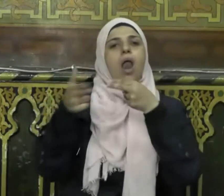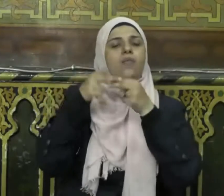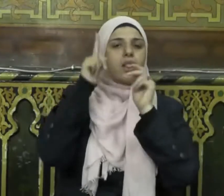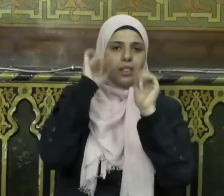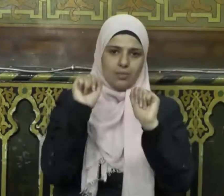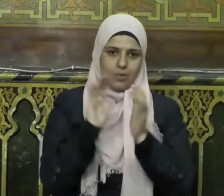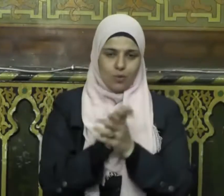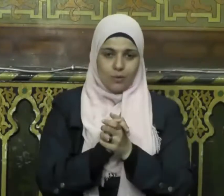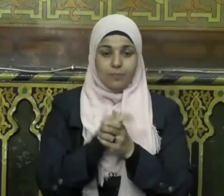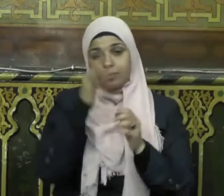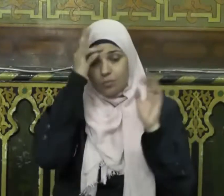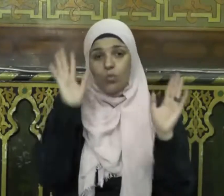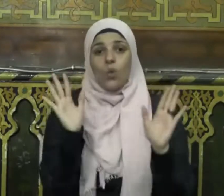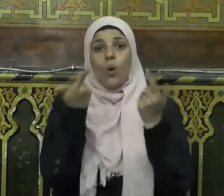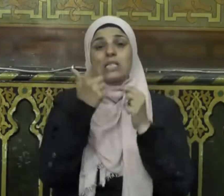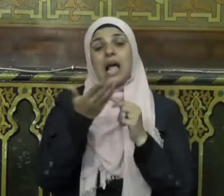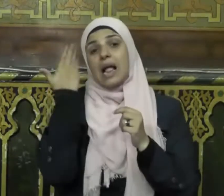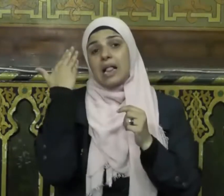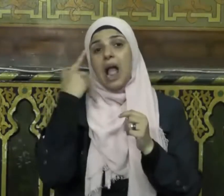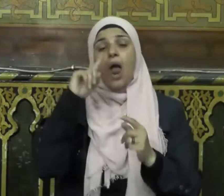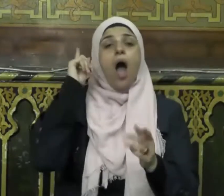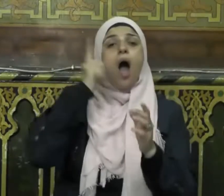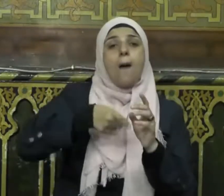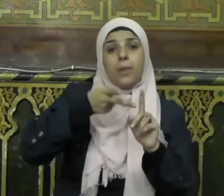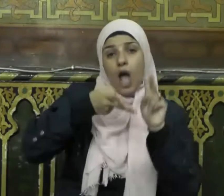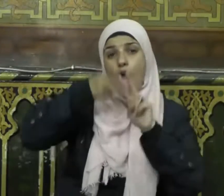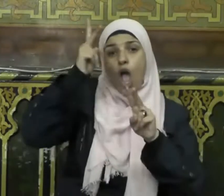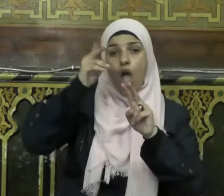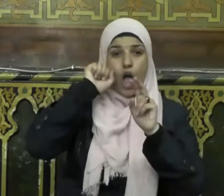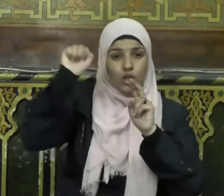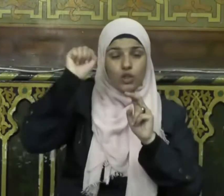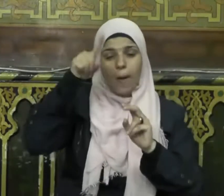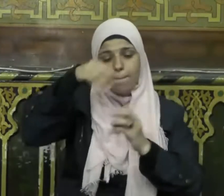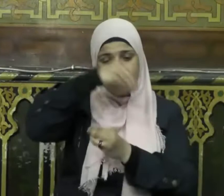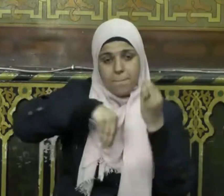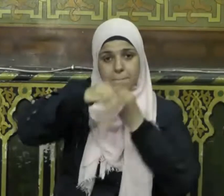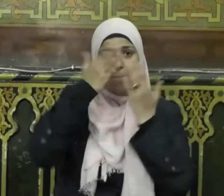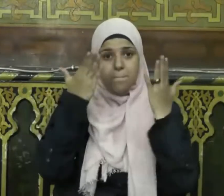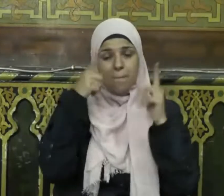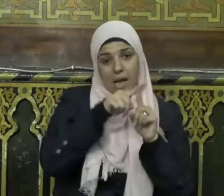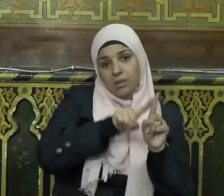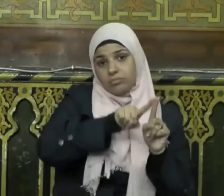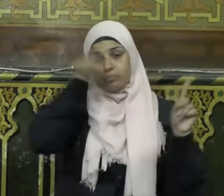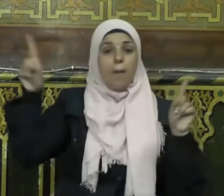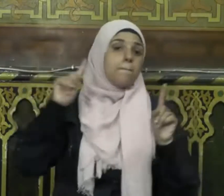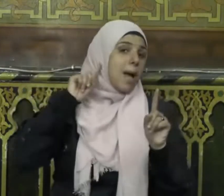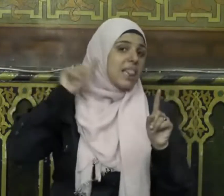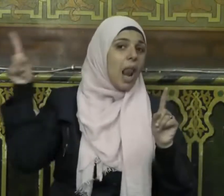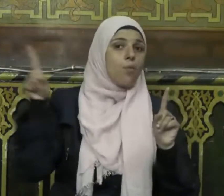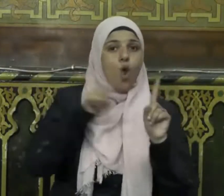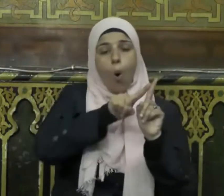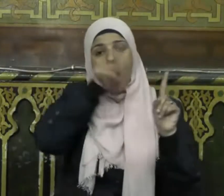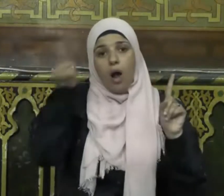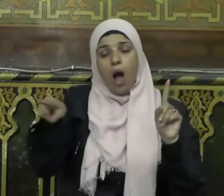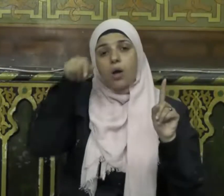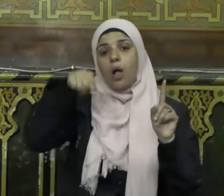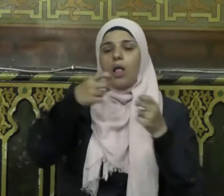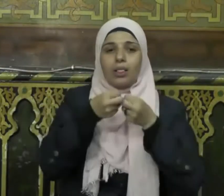وإذا كان أمر الهجرة المكانية من مكة المكرمة إلى المدينة المنورة قد